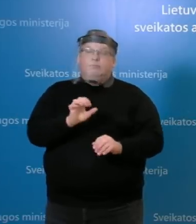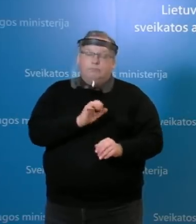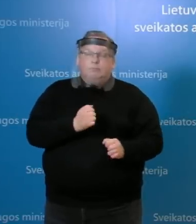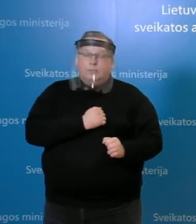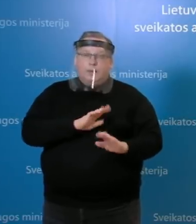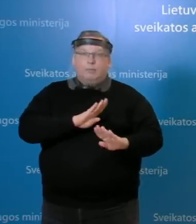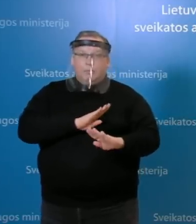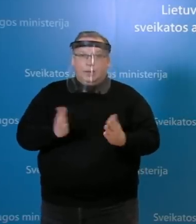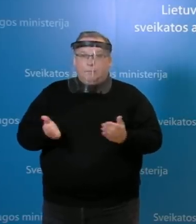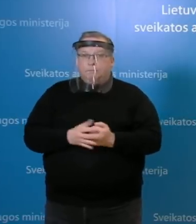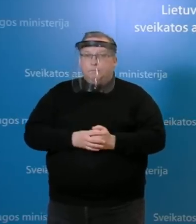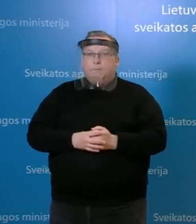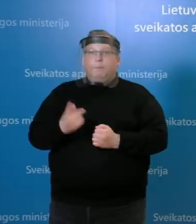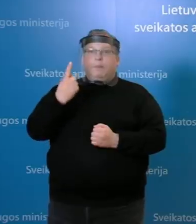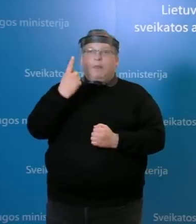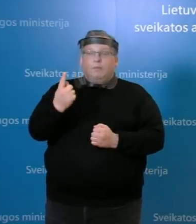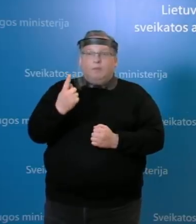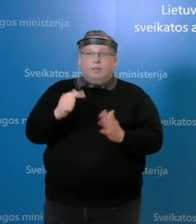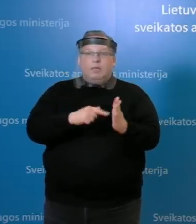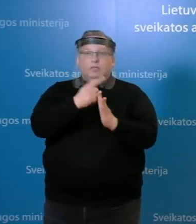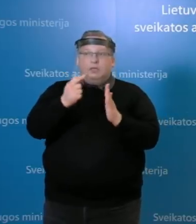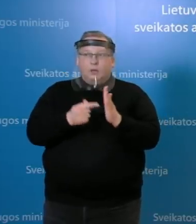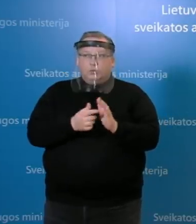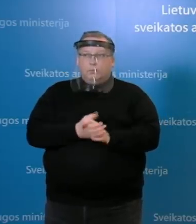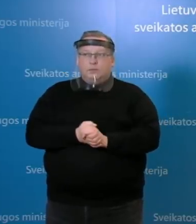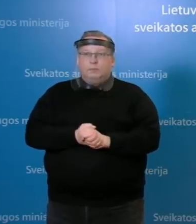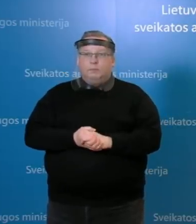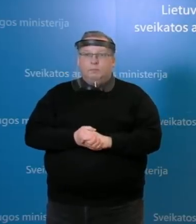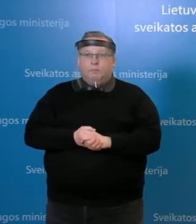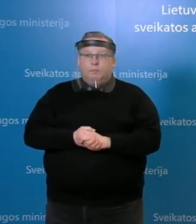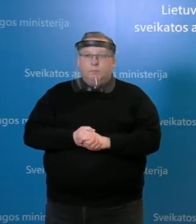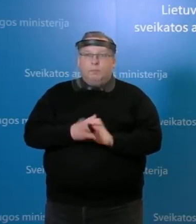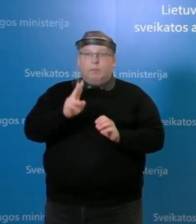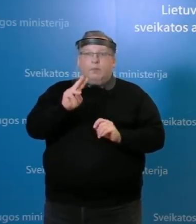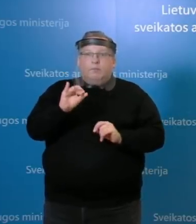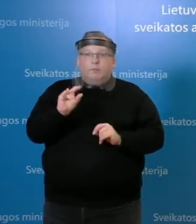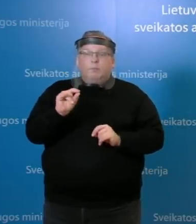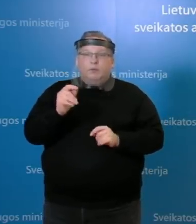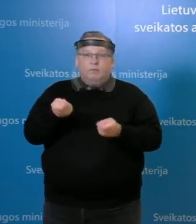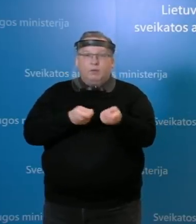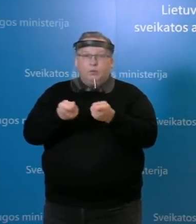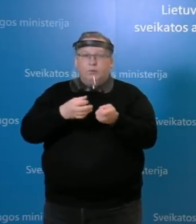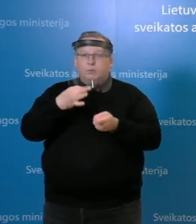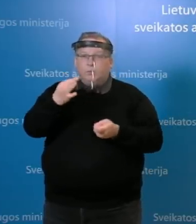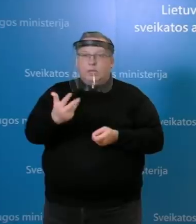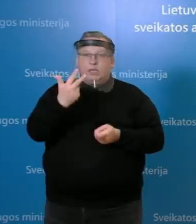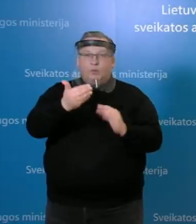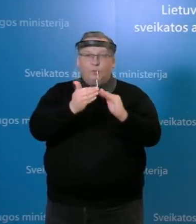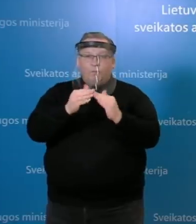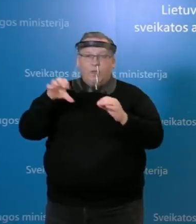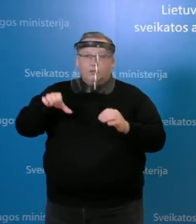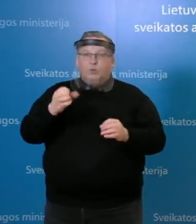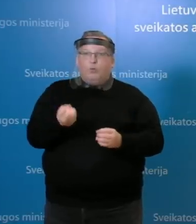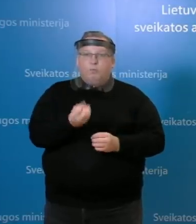Dar vienas Giedras klausimas, VIG vadovas Giedrus ir Plis pasakė, kad rei jų miesto, yra